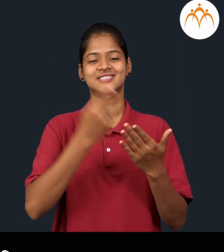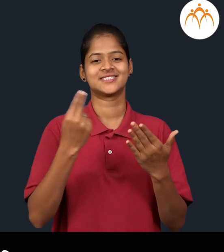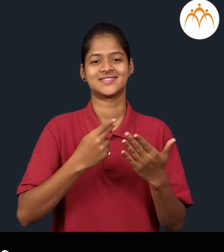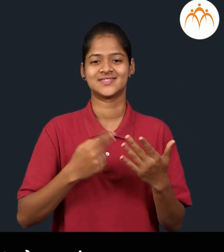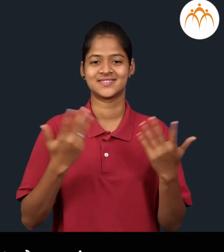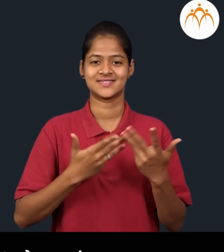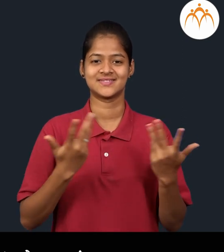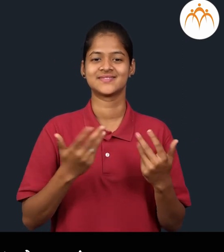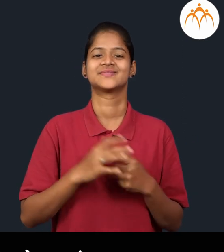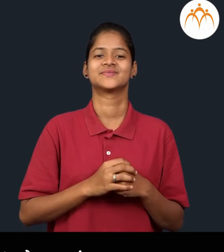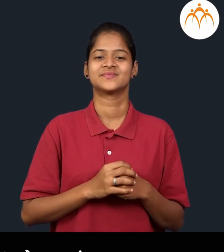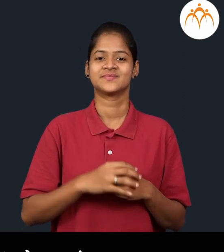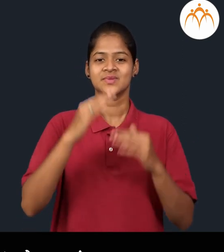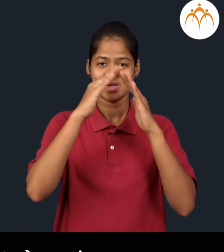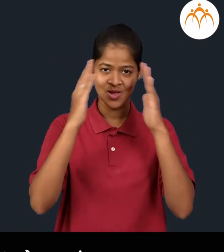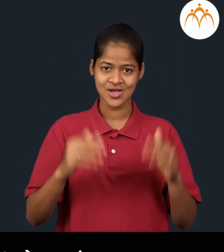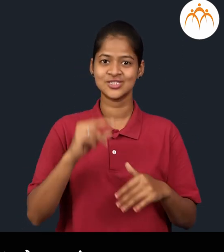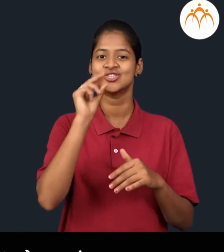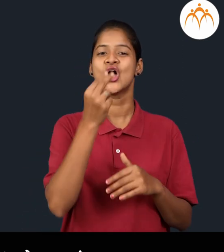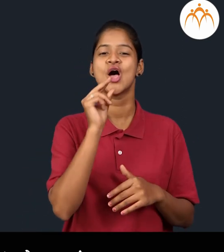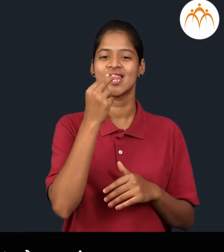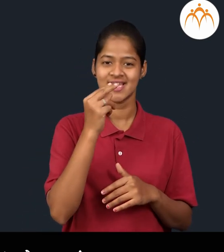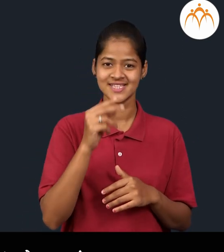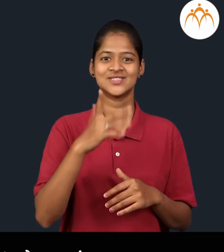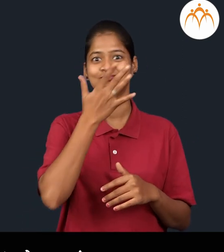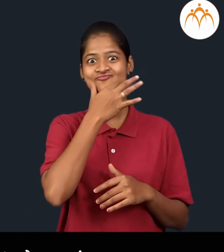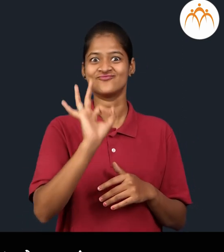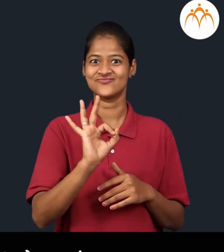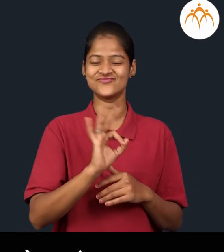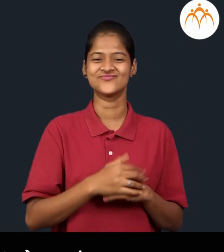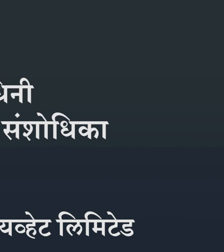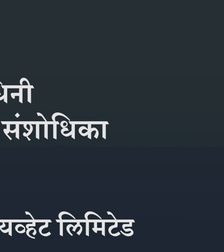उधारन आसावा सुंदर चोकलेट चा बंगला